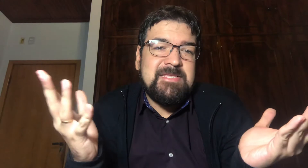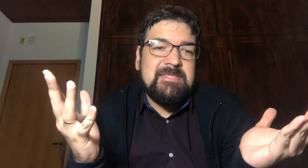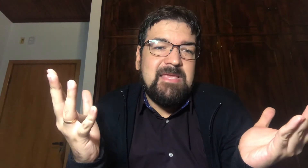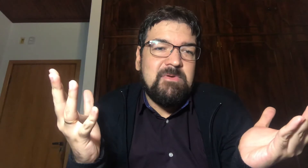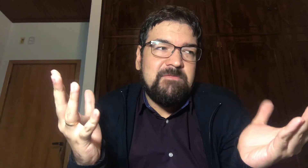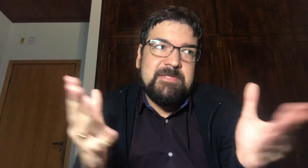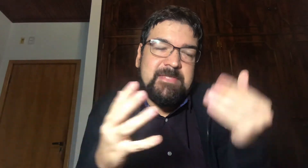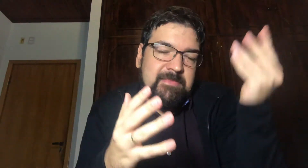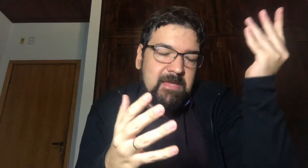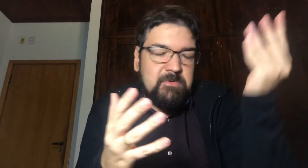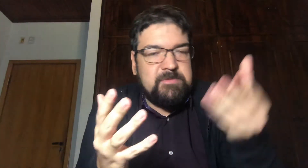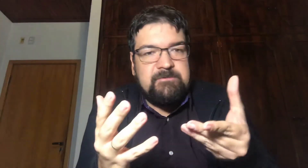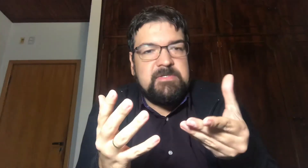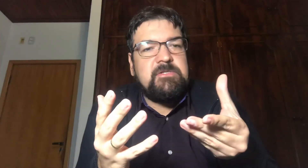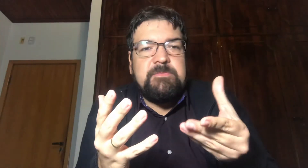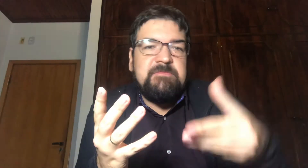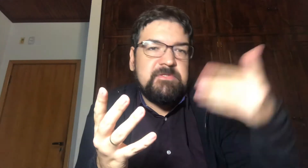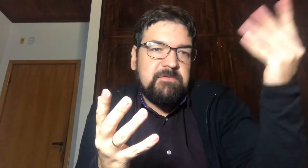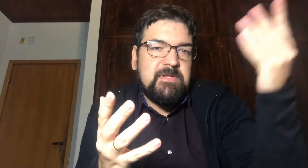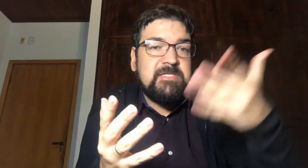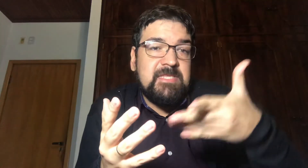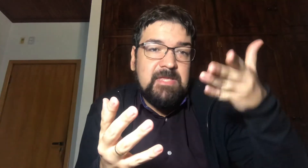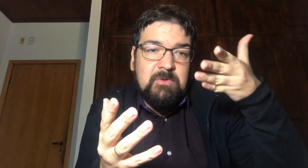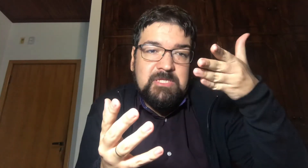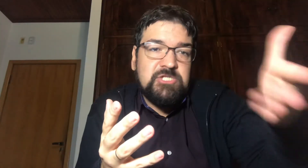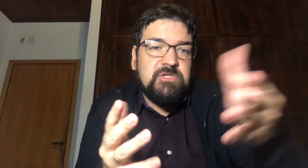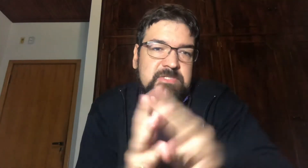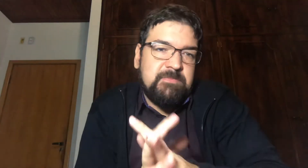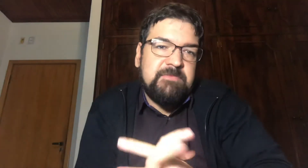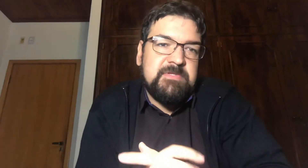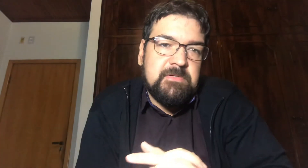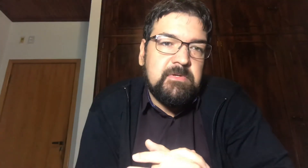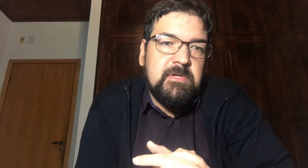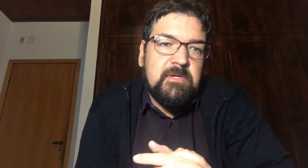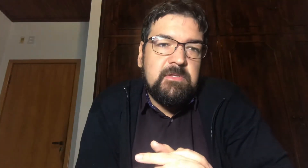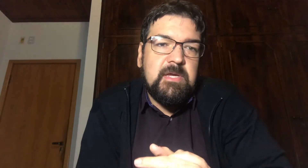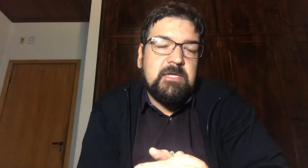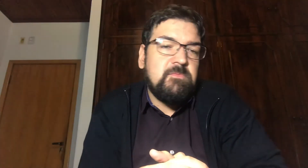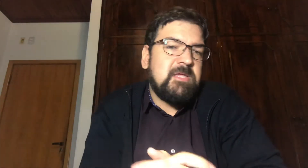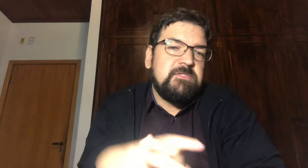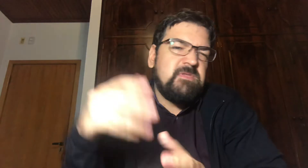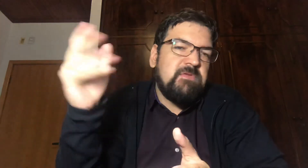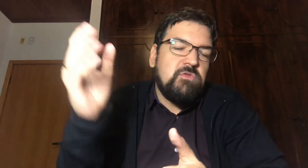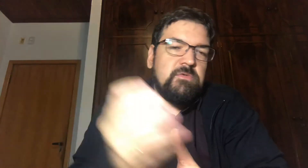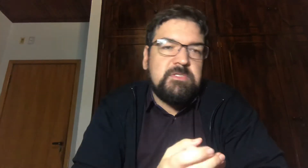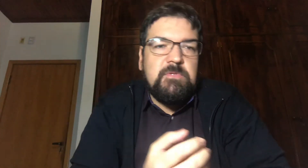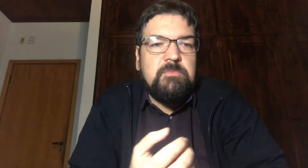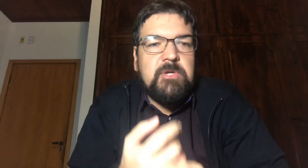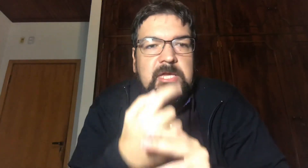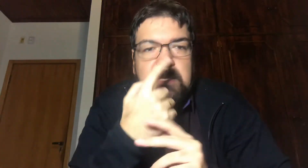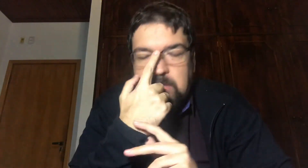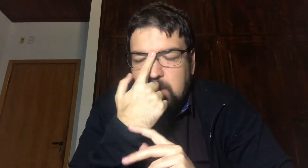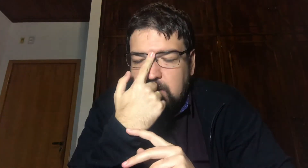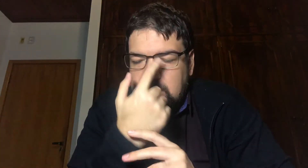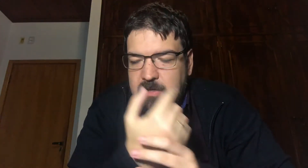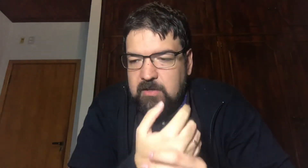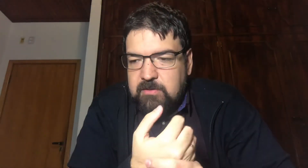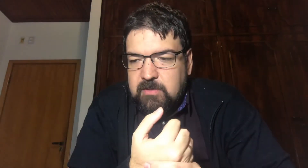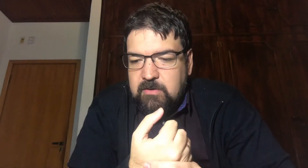setembro Em setembro Eles fizeram essa previsão Na verdade Em setembro Atingiu essa previsão Aqui no Brasil Estava 12 mil Por aí Então